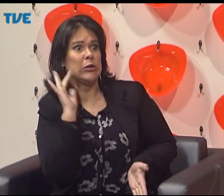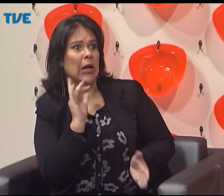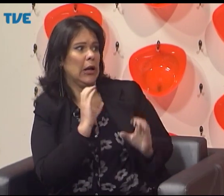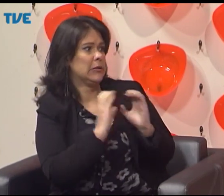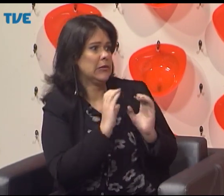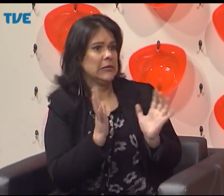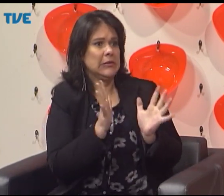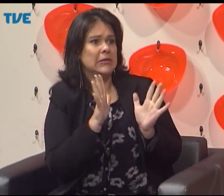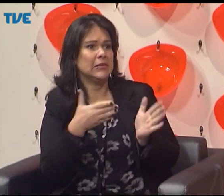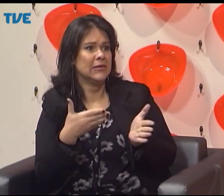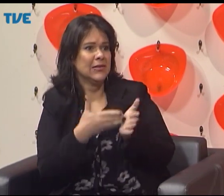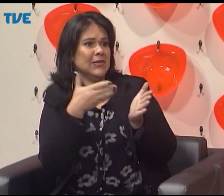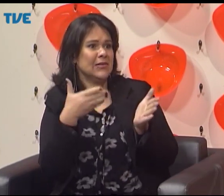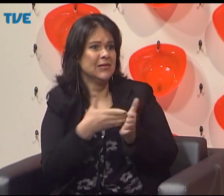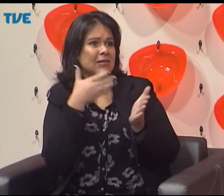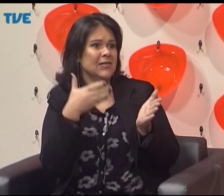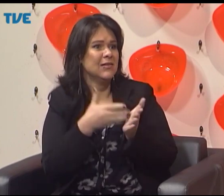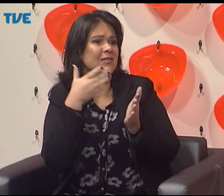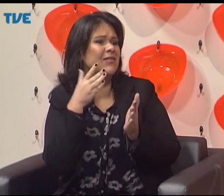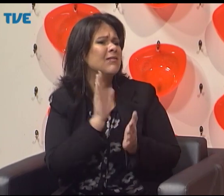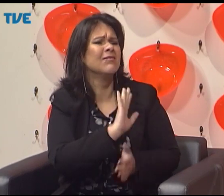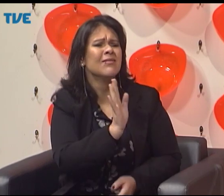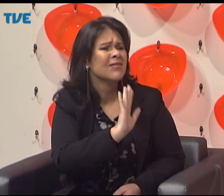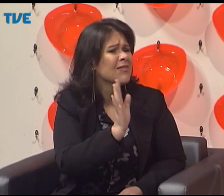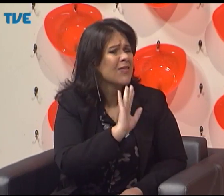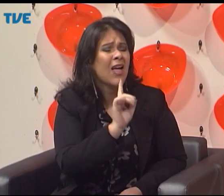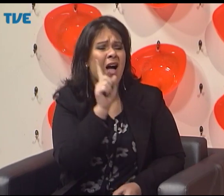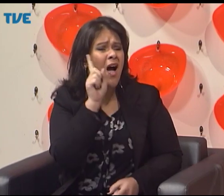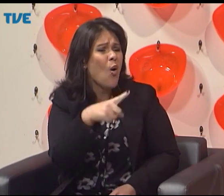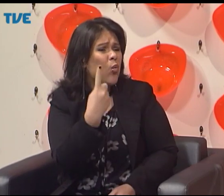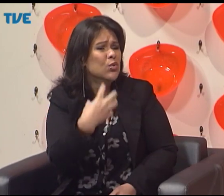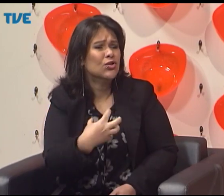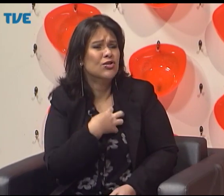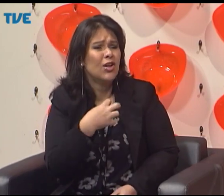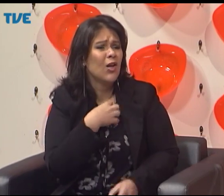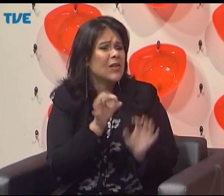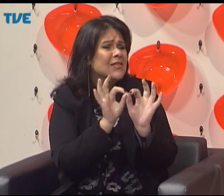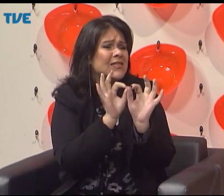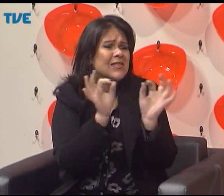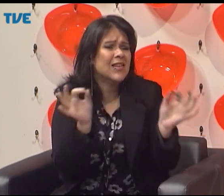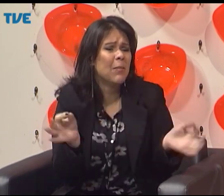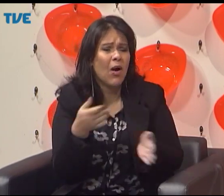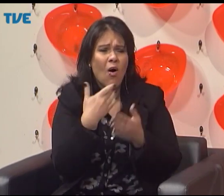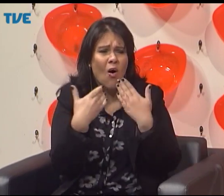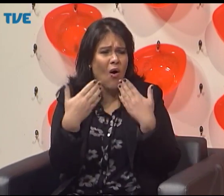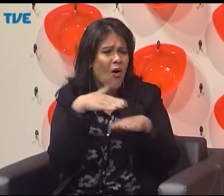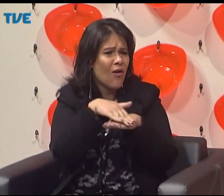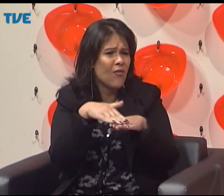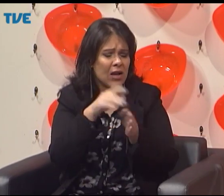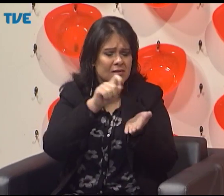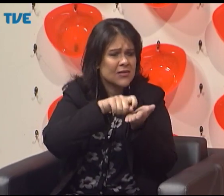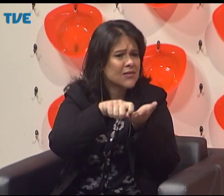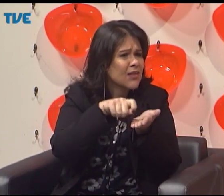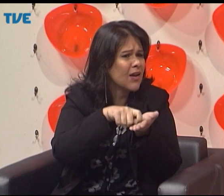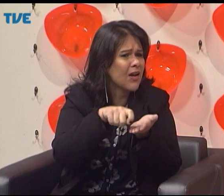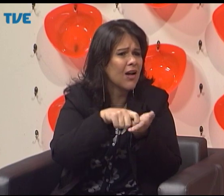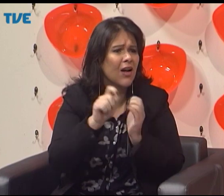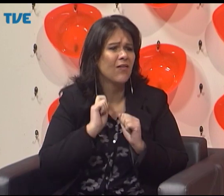não compreender, por não conhecer, por não se informar sobre nós. E para nós o sentimento